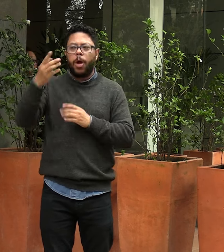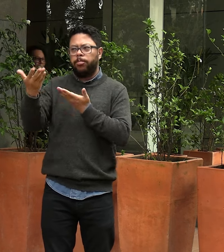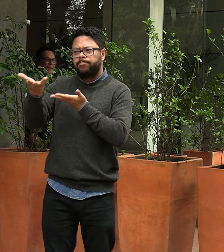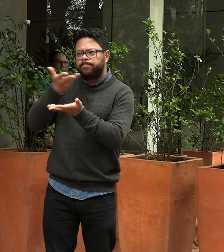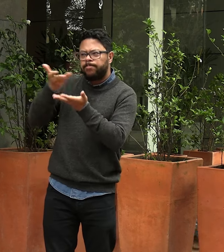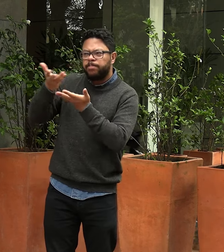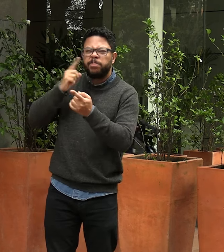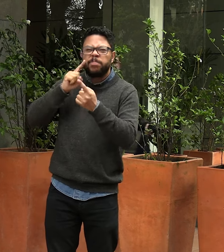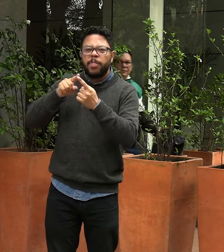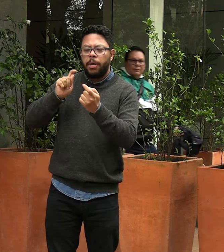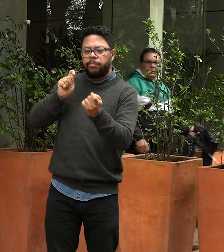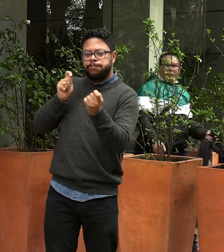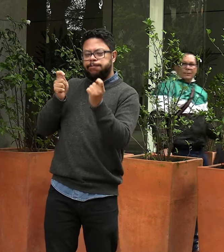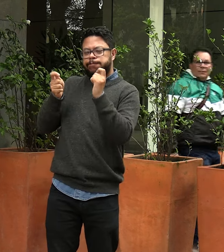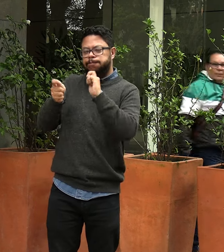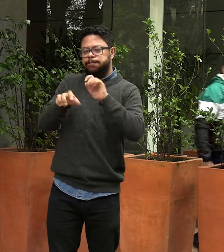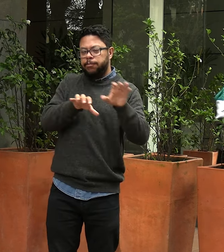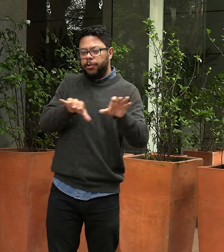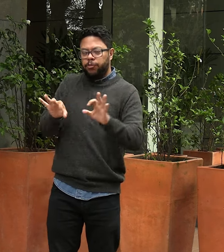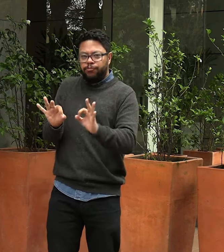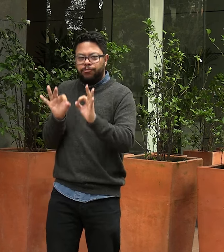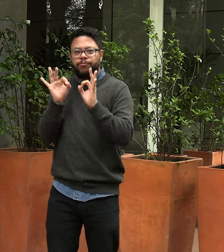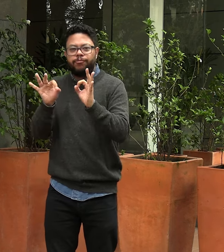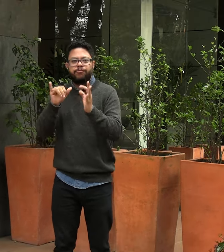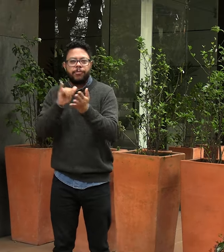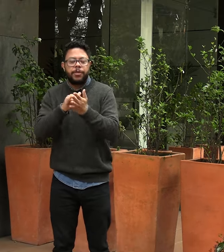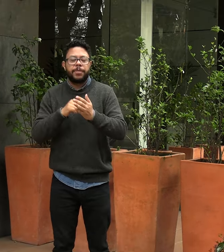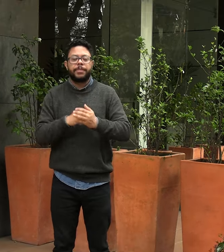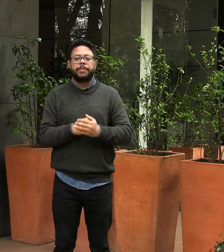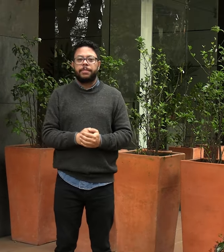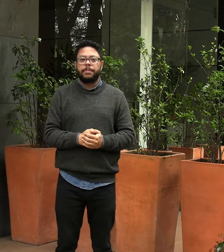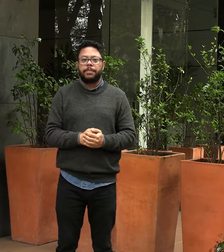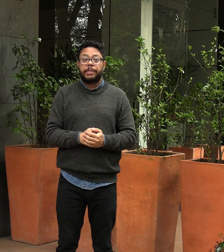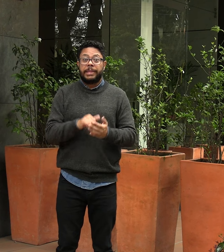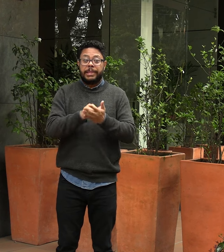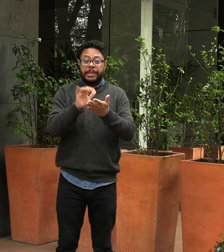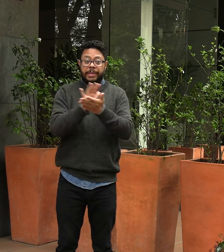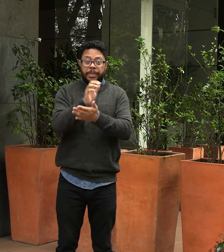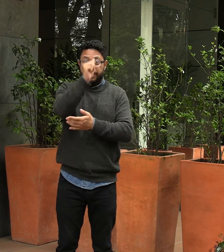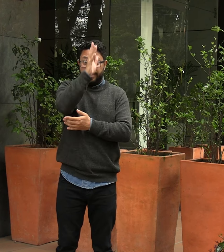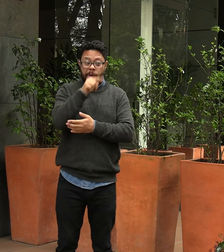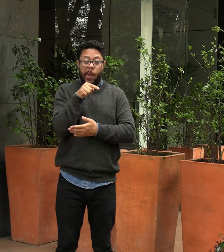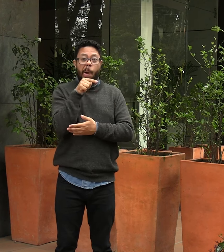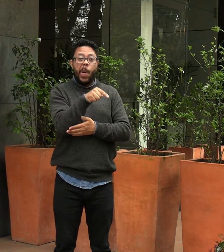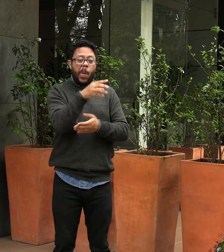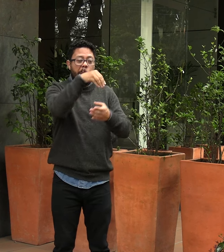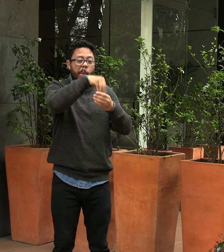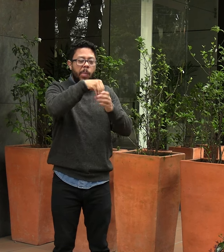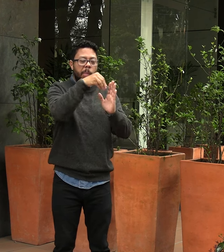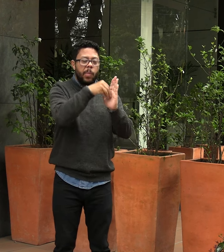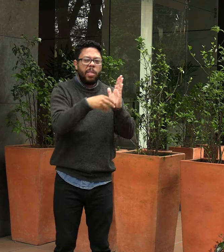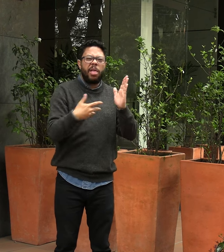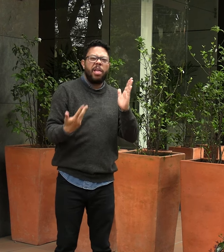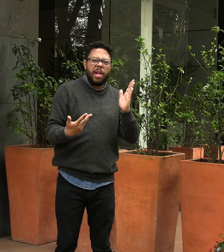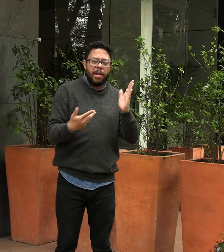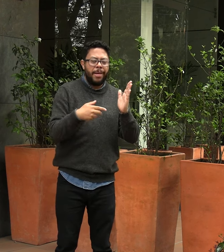futuro se pueda obtener un cambio con las asociaciones provechosas. Este material didáctico